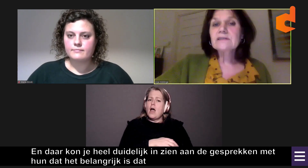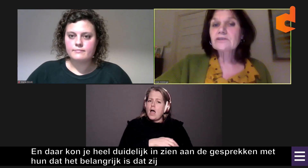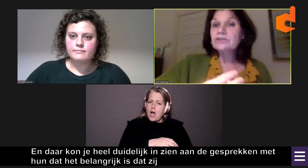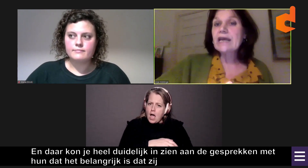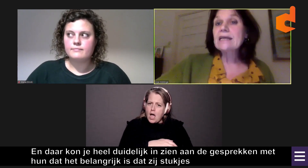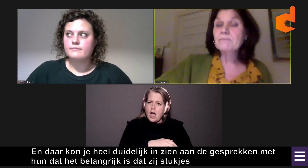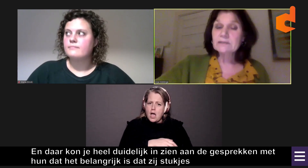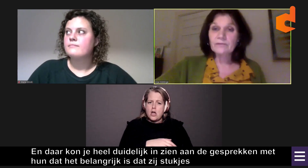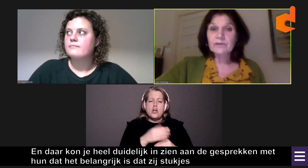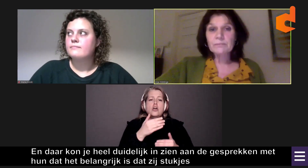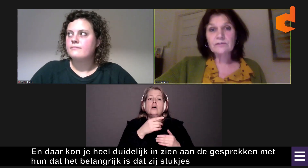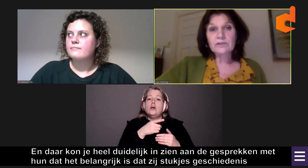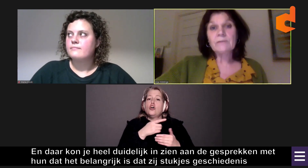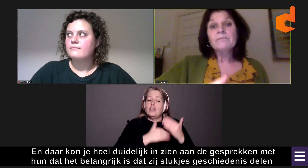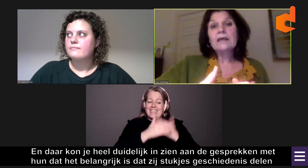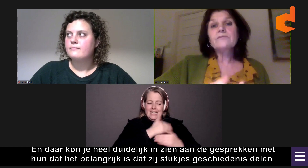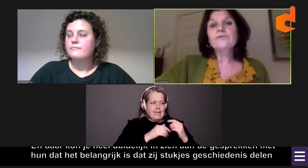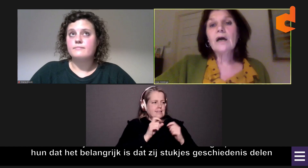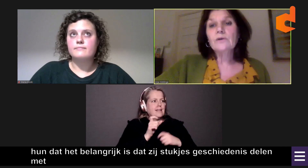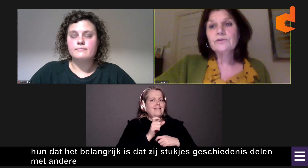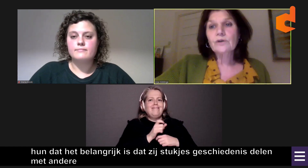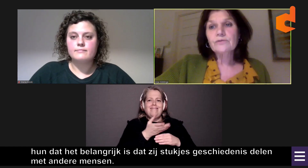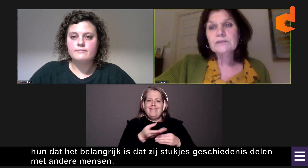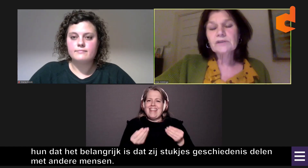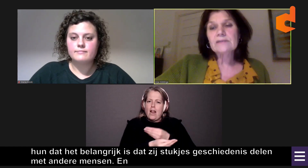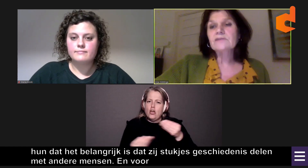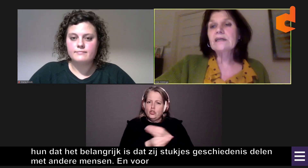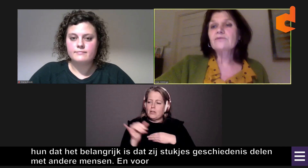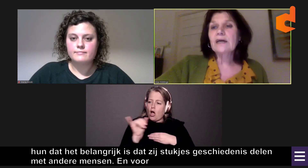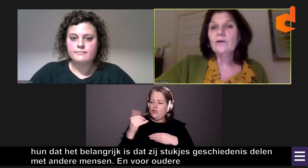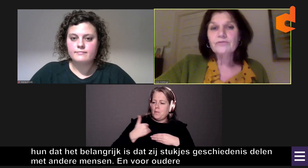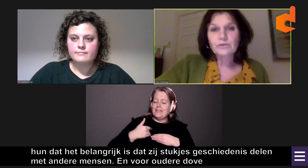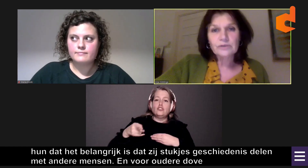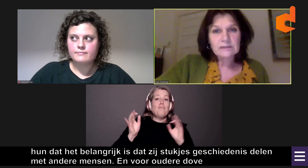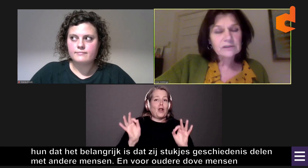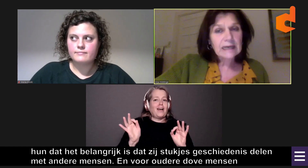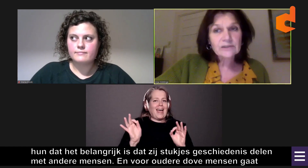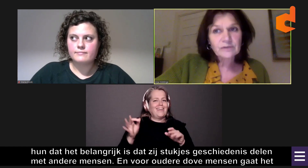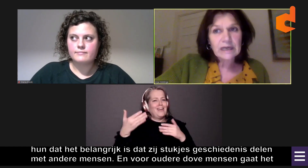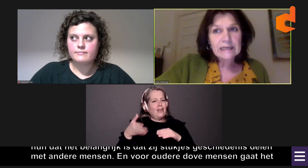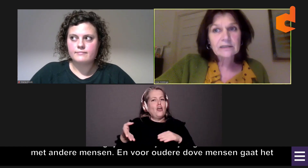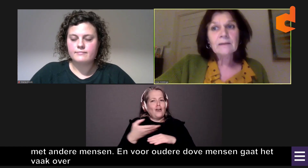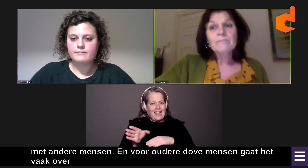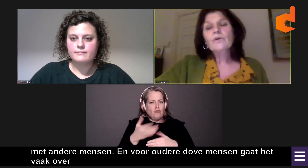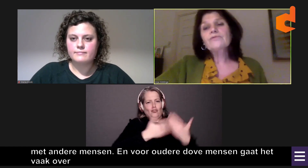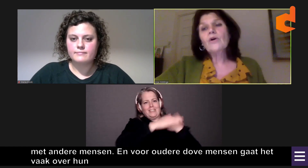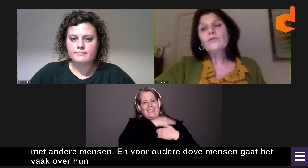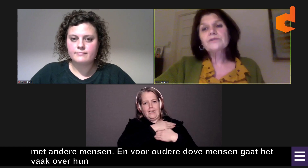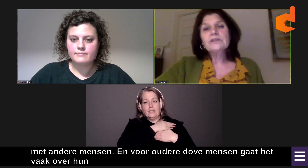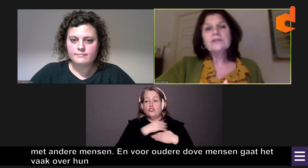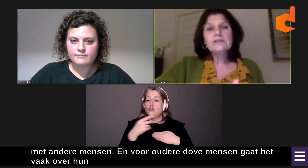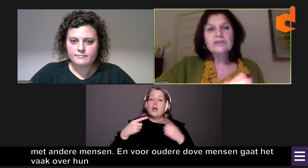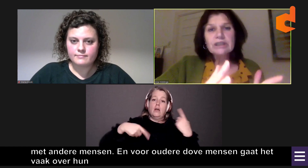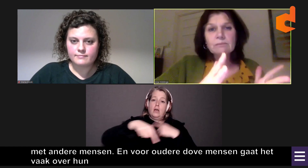geschiedenis delen met andere mensen. En voor oudere doven mensen gaat dat heel vaak over hun internaatsverleden. Of